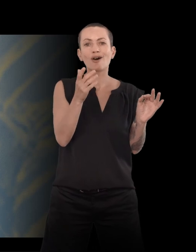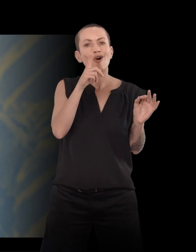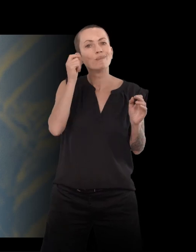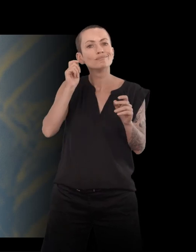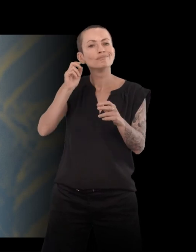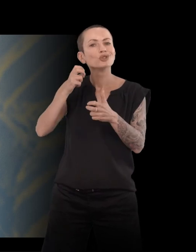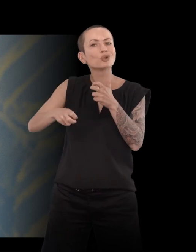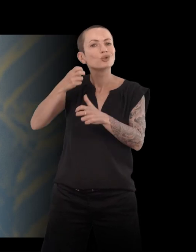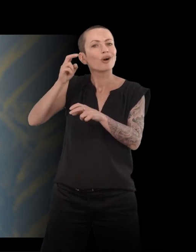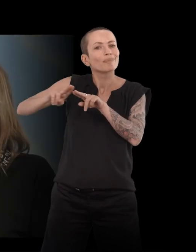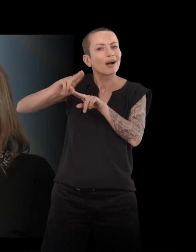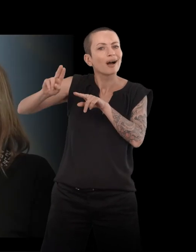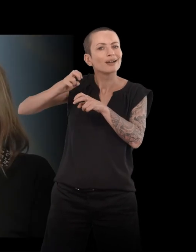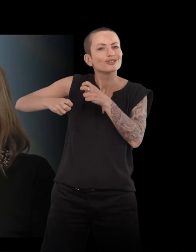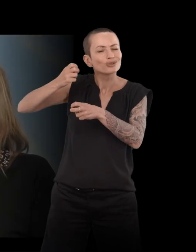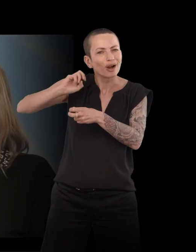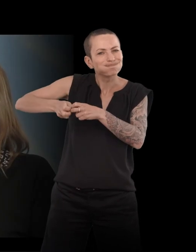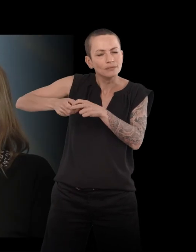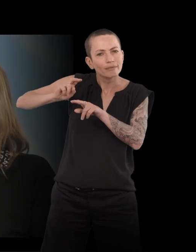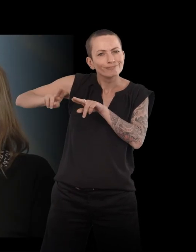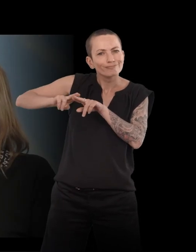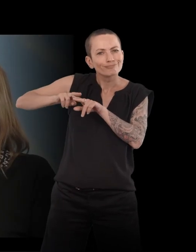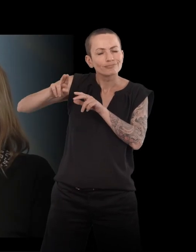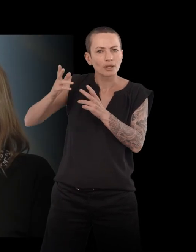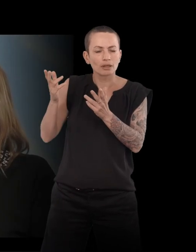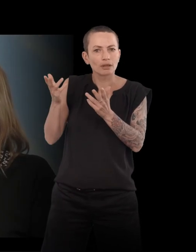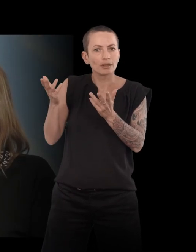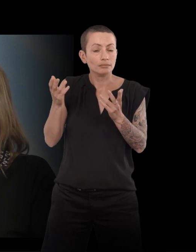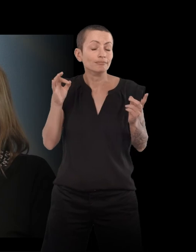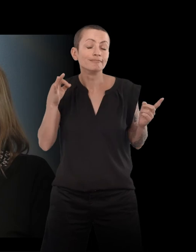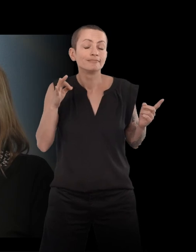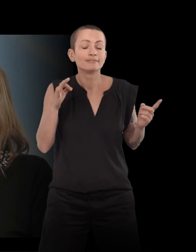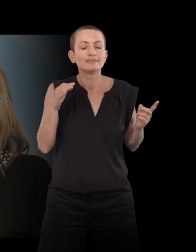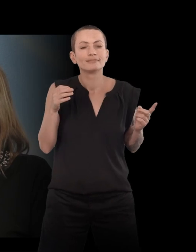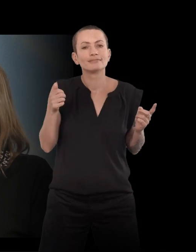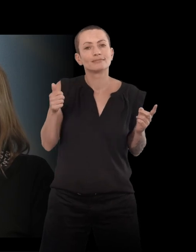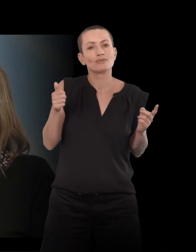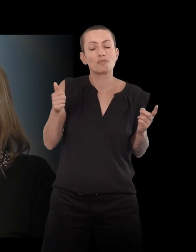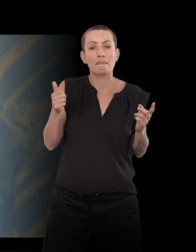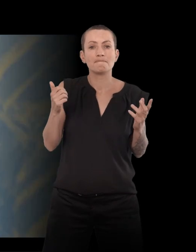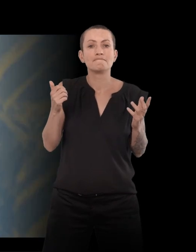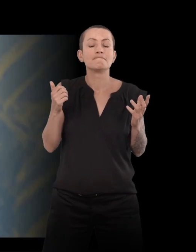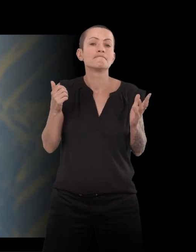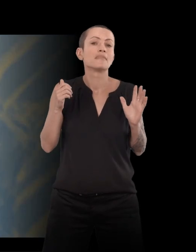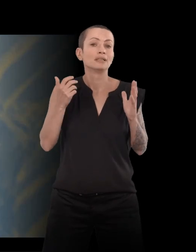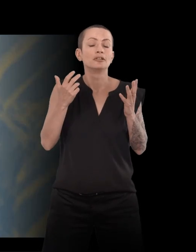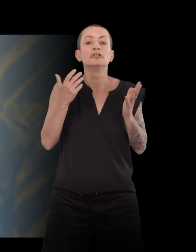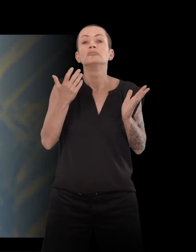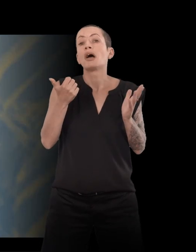qui se trouve toujours… Oui, qui retrouve dix ans après la paire de chaussures qu'il